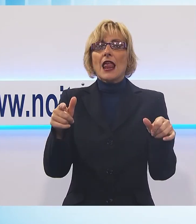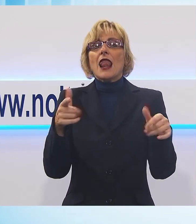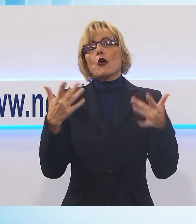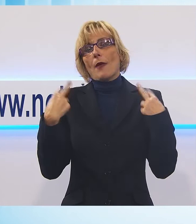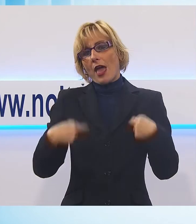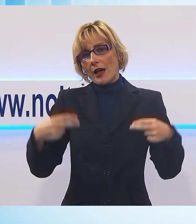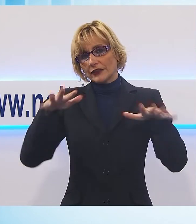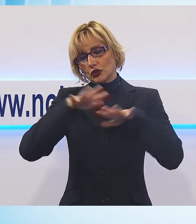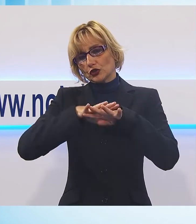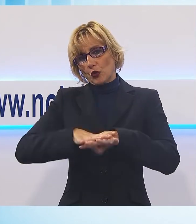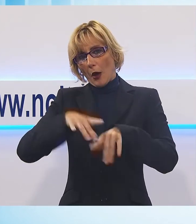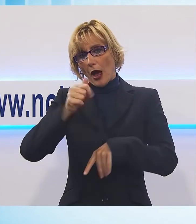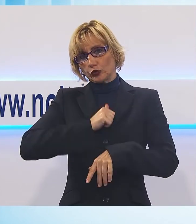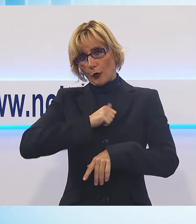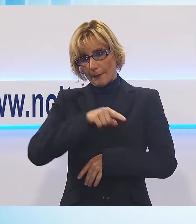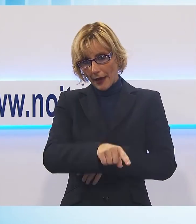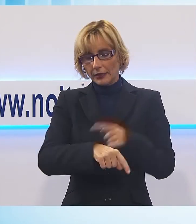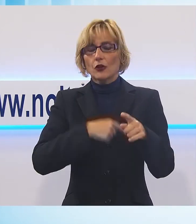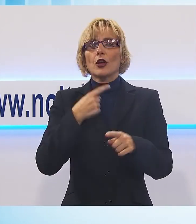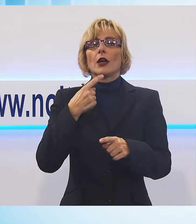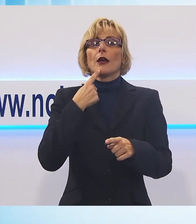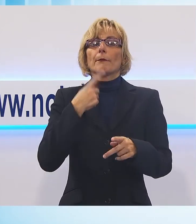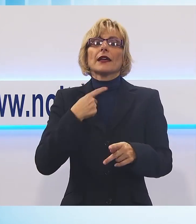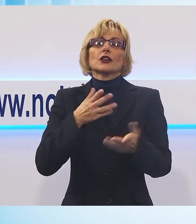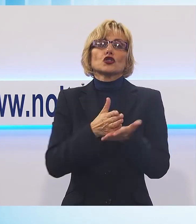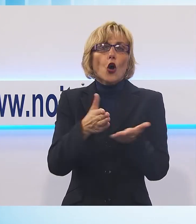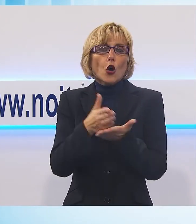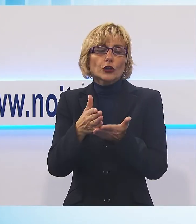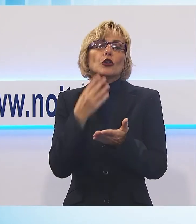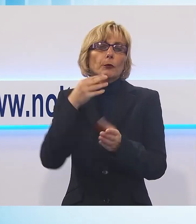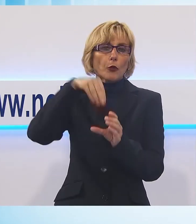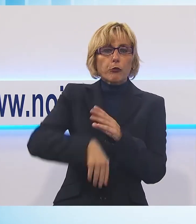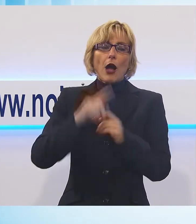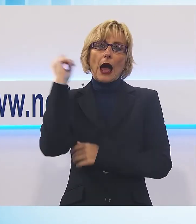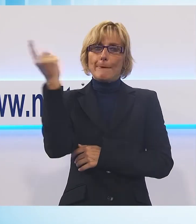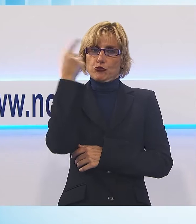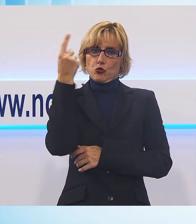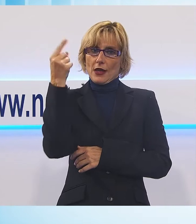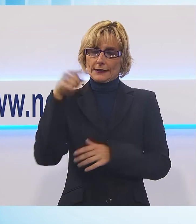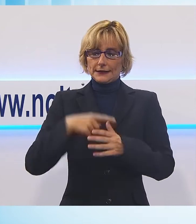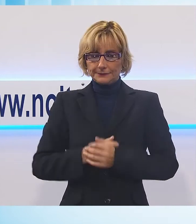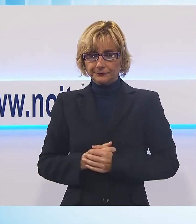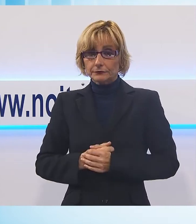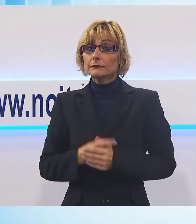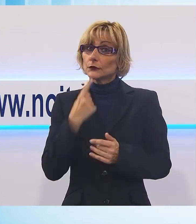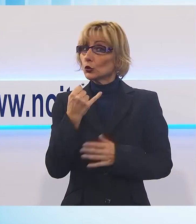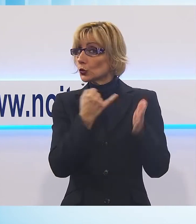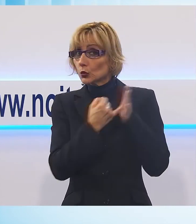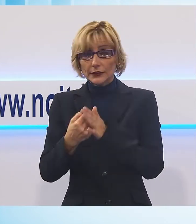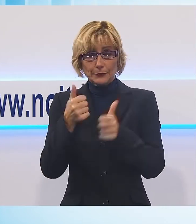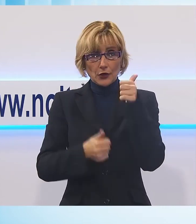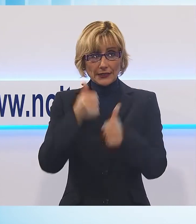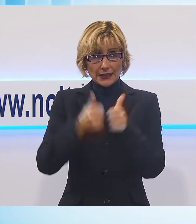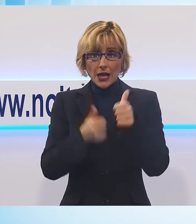Deftibilization riservato ai volontari soccorritori presenti sulle ambulanze Si tratta dell'atto conclusivo per circa 300